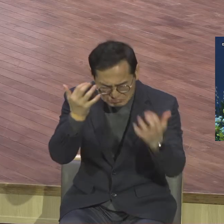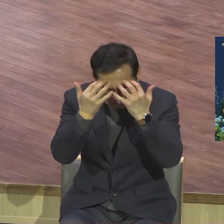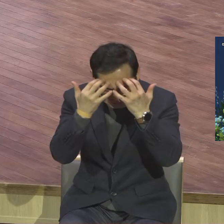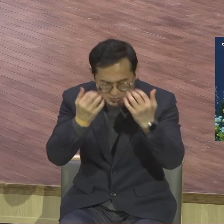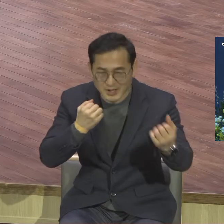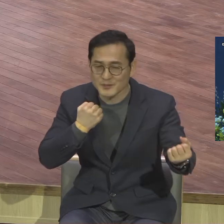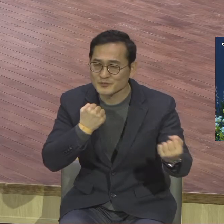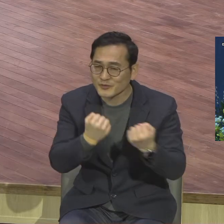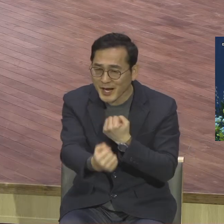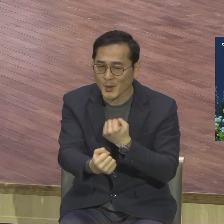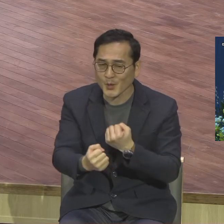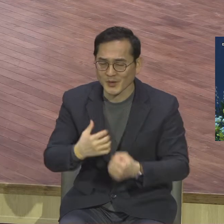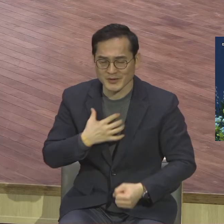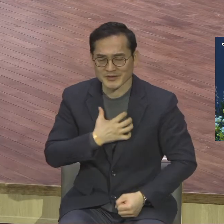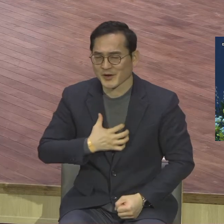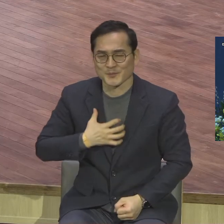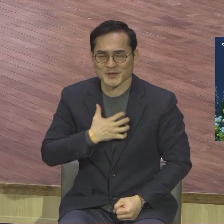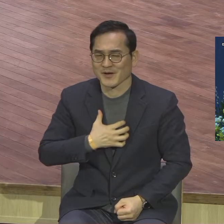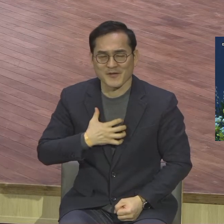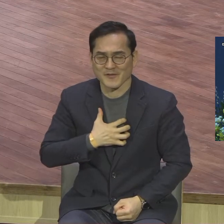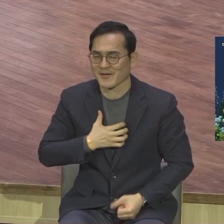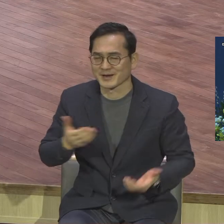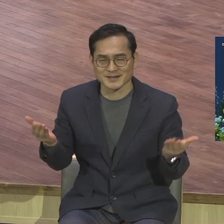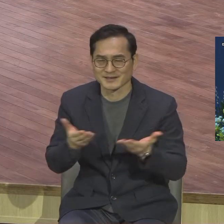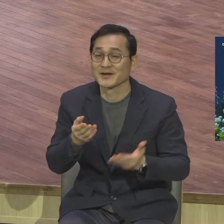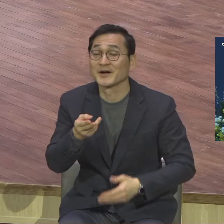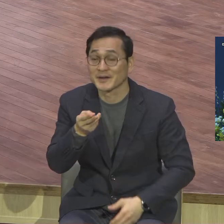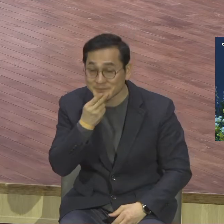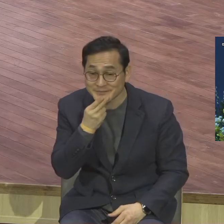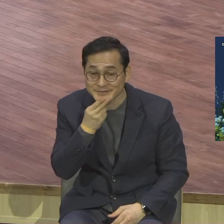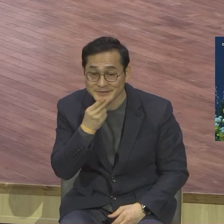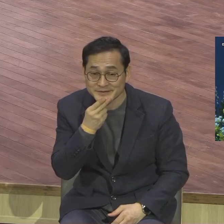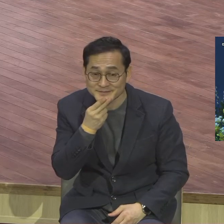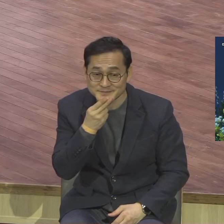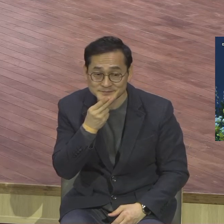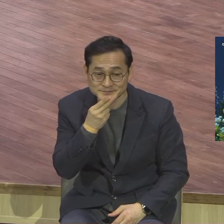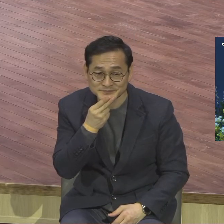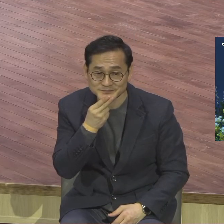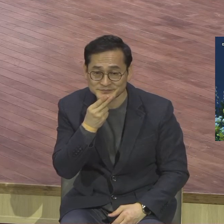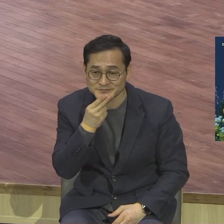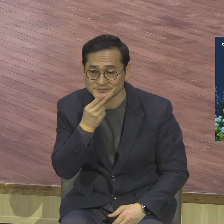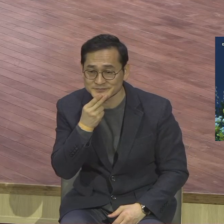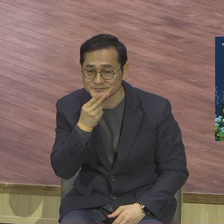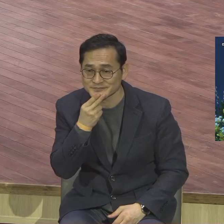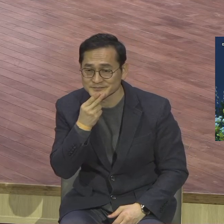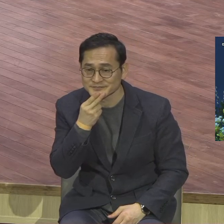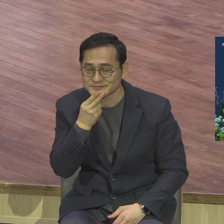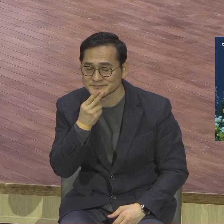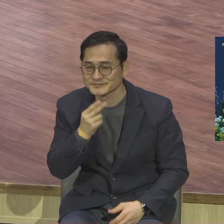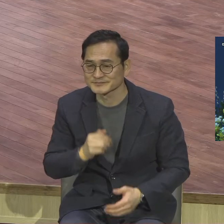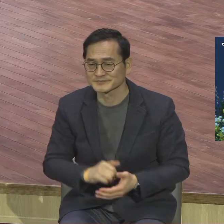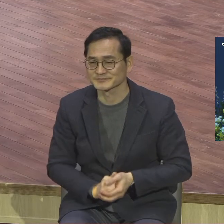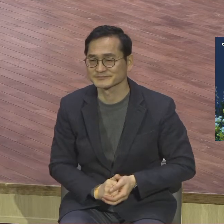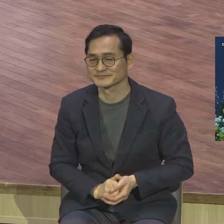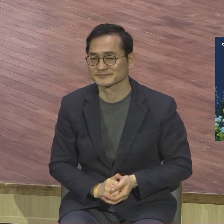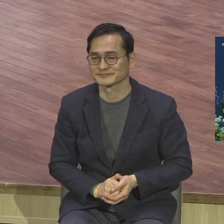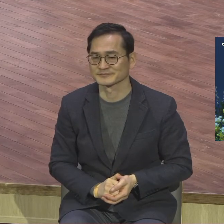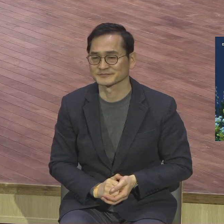염려 걱정할 이유가 없다 오늘 본문에 보면 사도 바울이 이런 하나님의